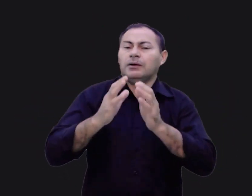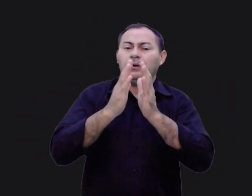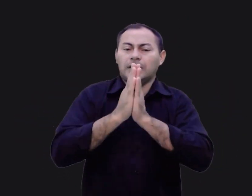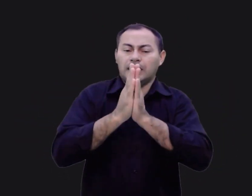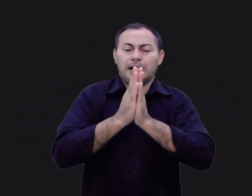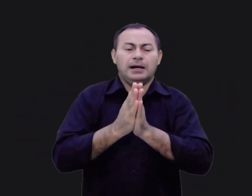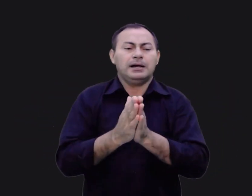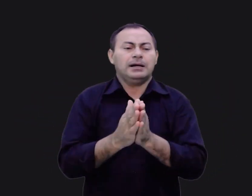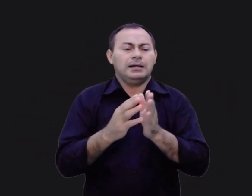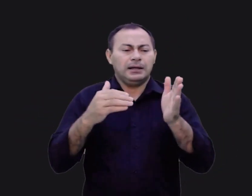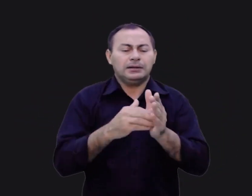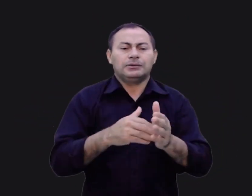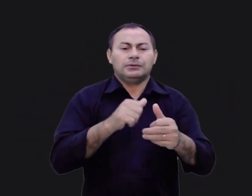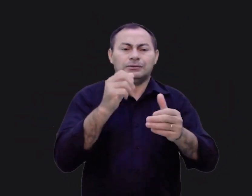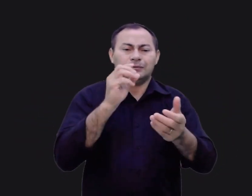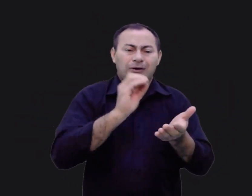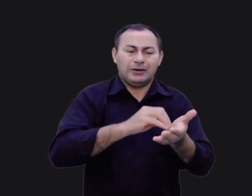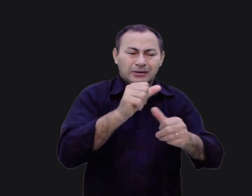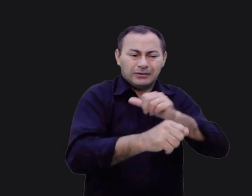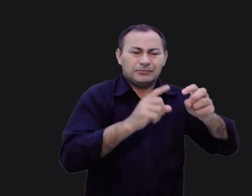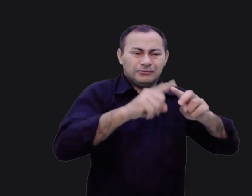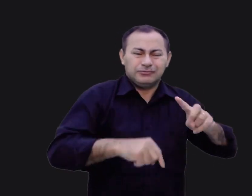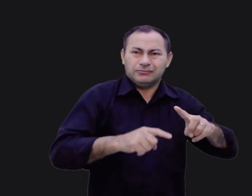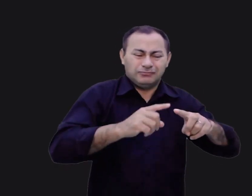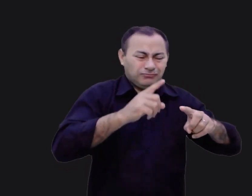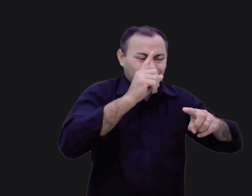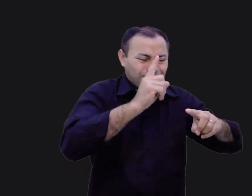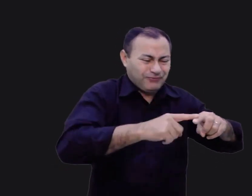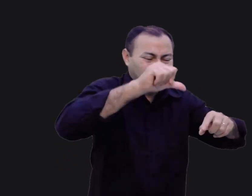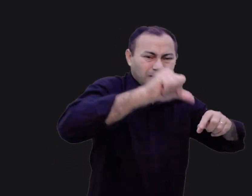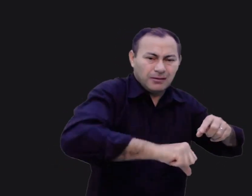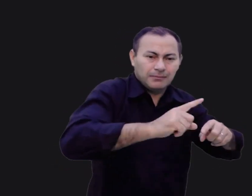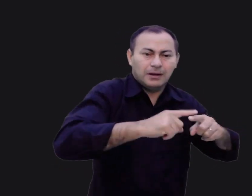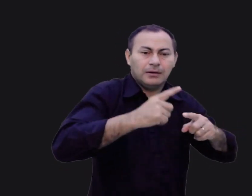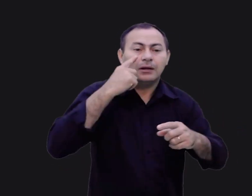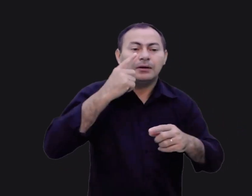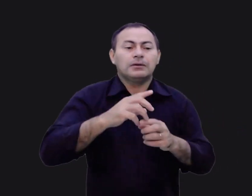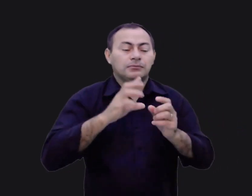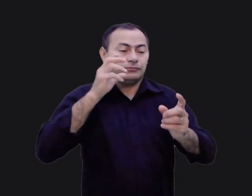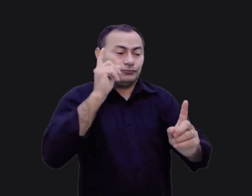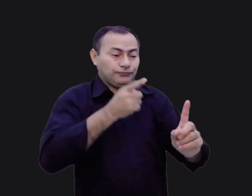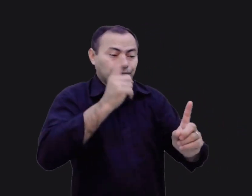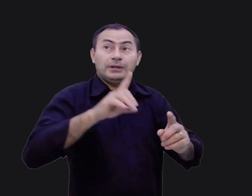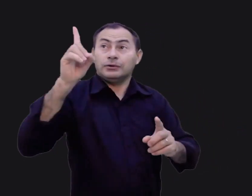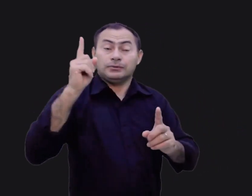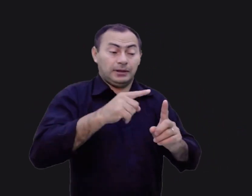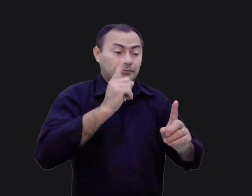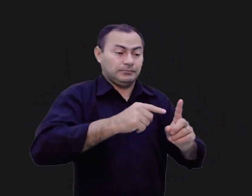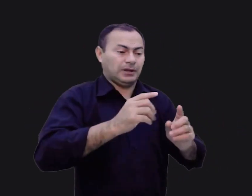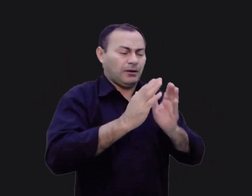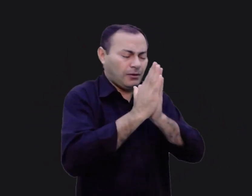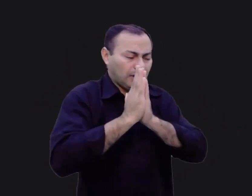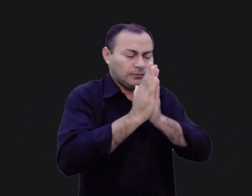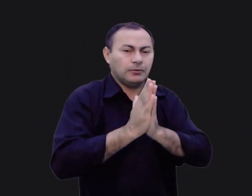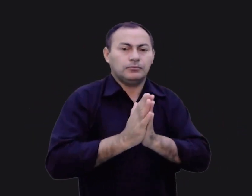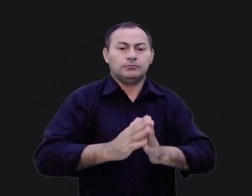torna-se até imoral. Duas vezes Deus repreendeu seus servos por estarem orando. Quando os exércitos do Egito estavam